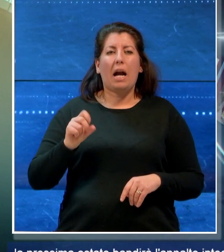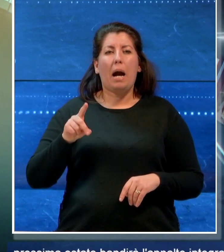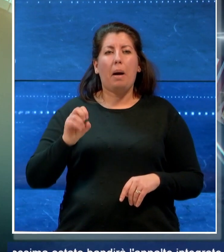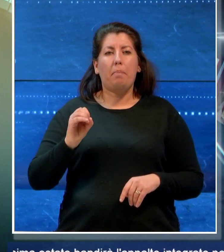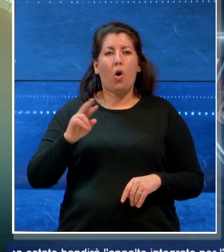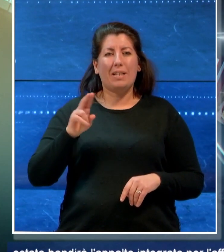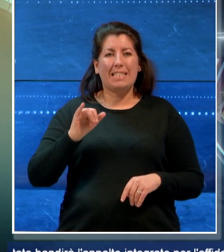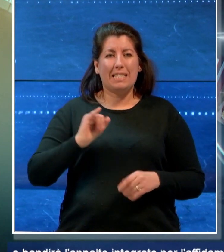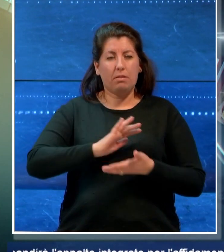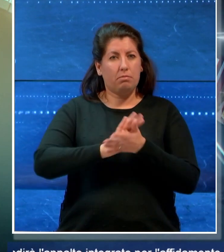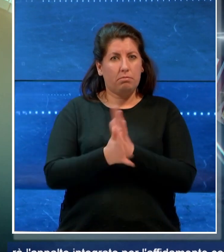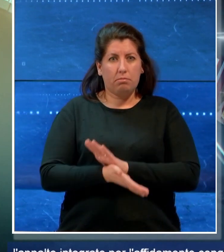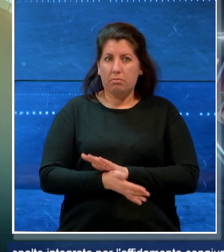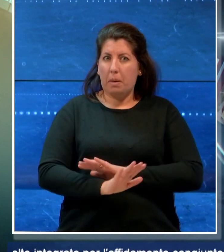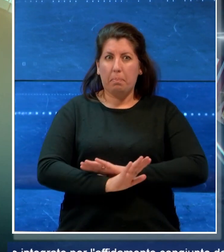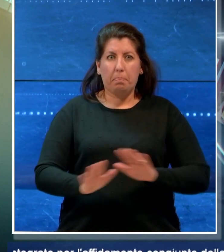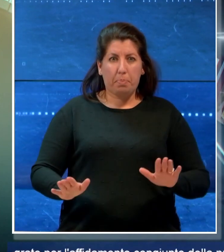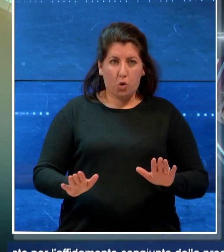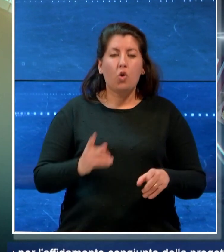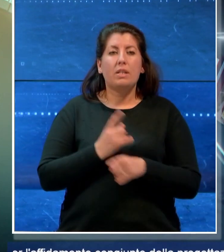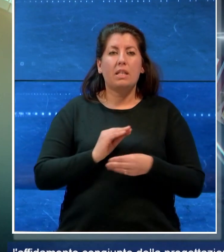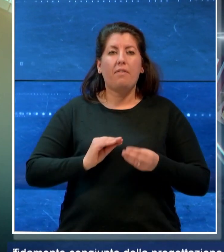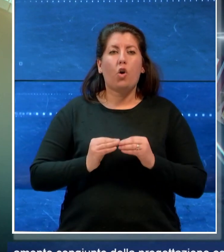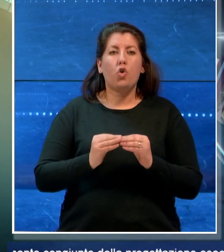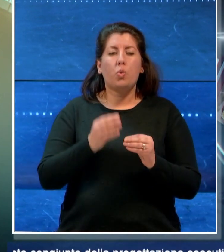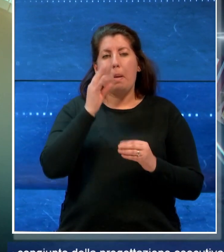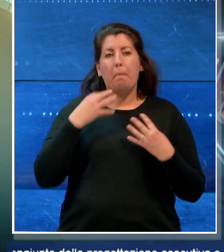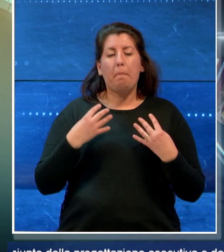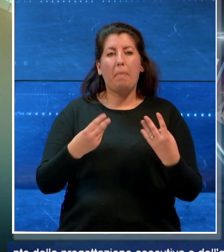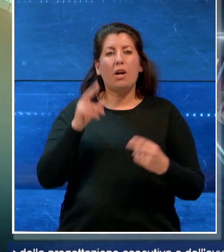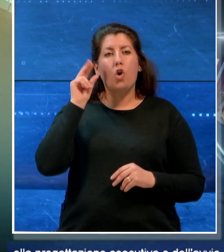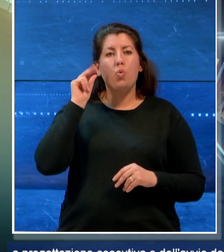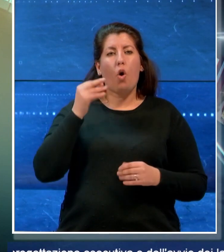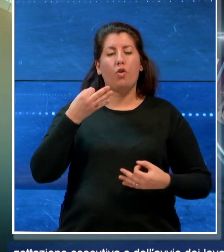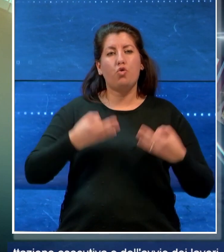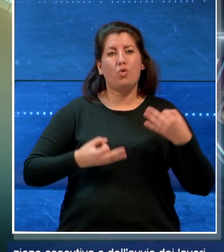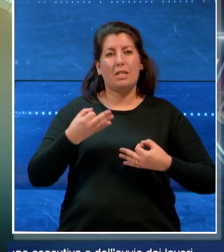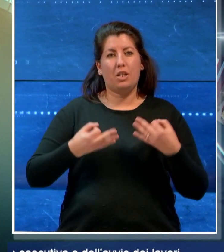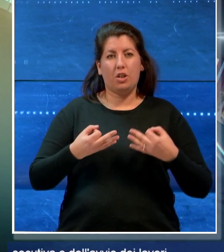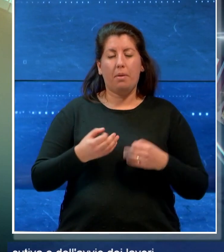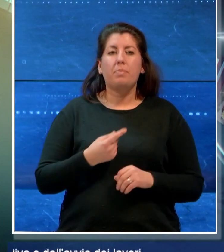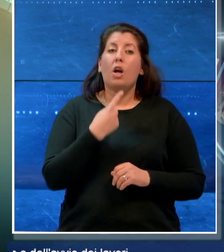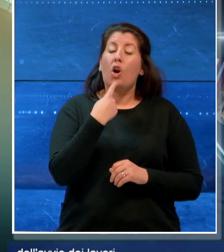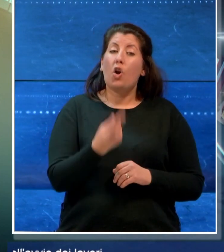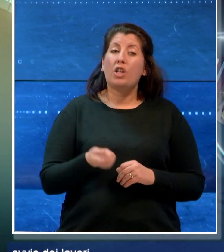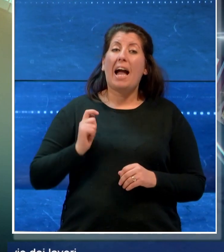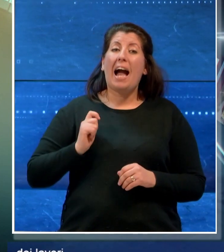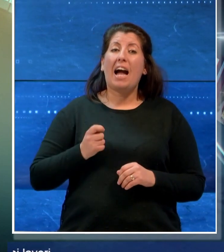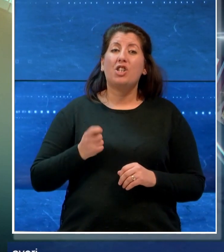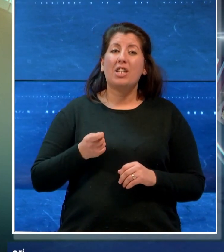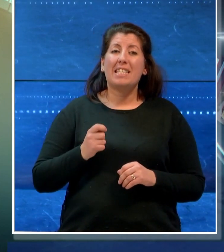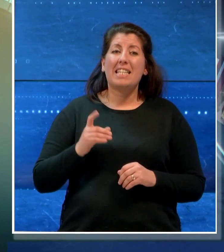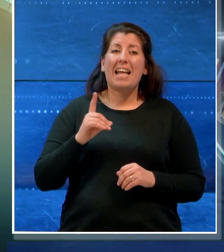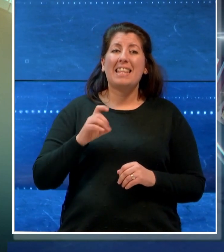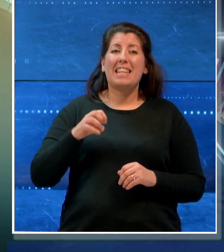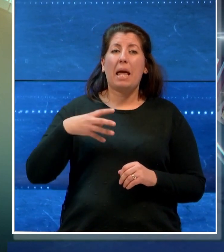spazio al nuovo parco della giustizia. Lo rende noto l'Agenzia del Demanio che